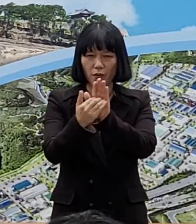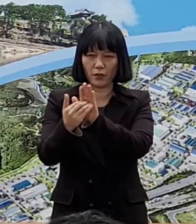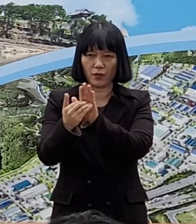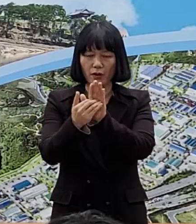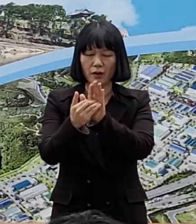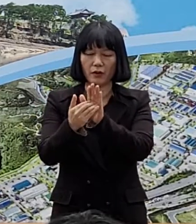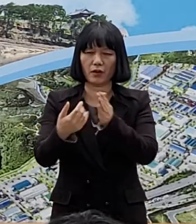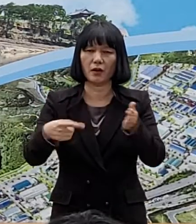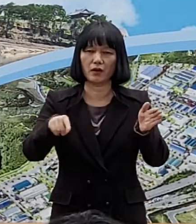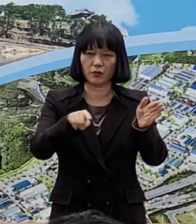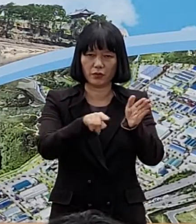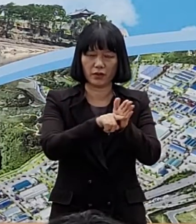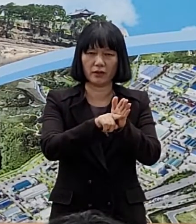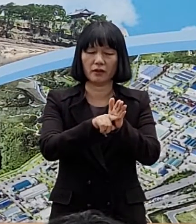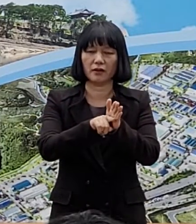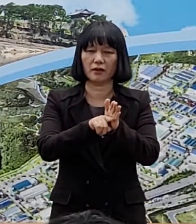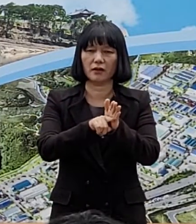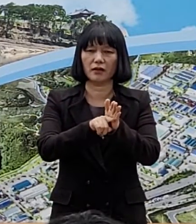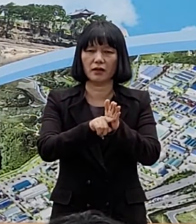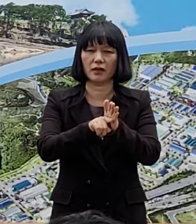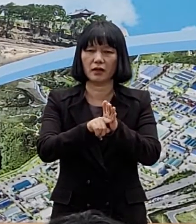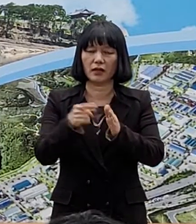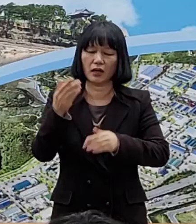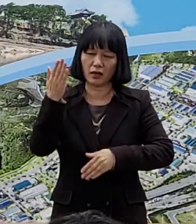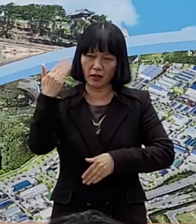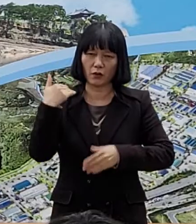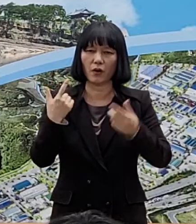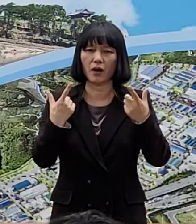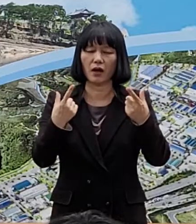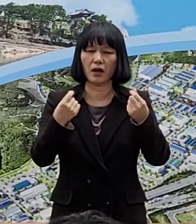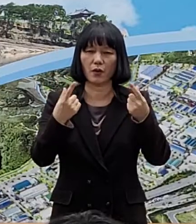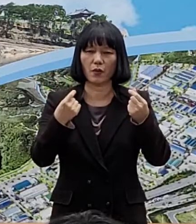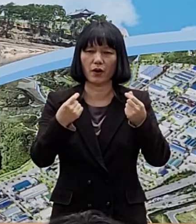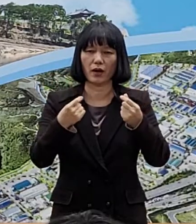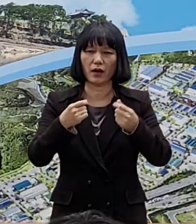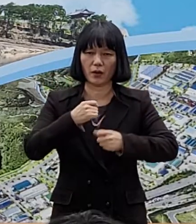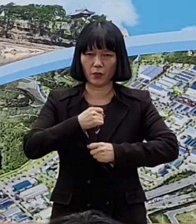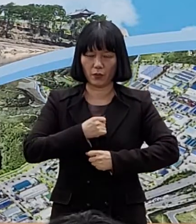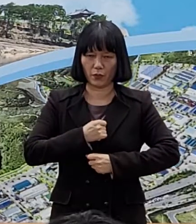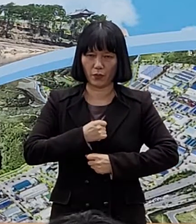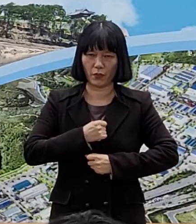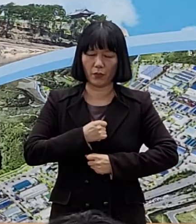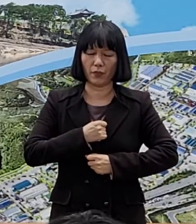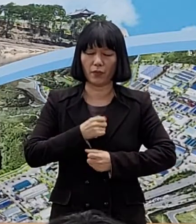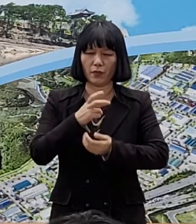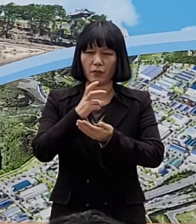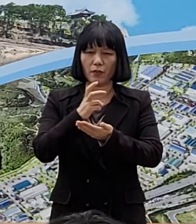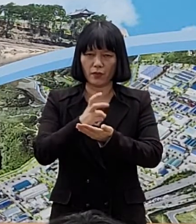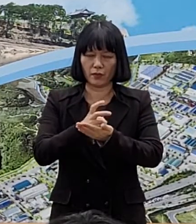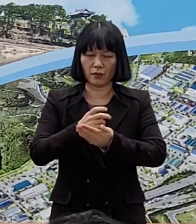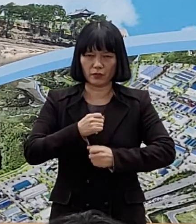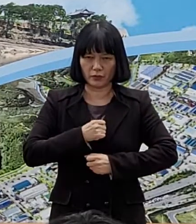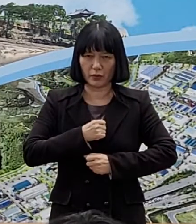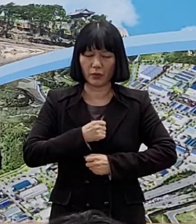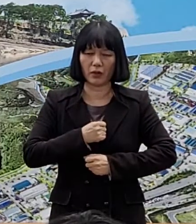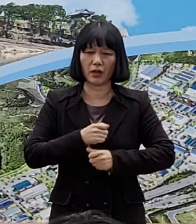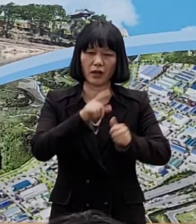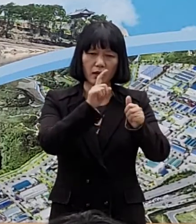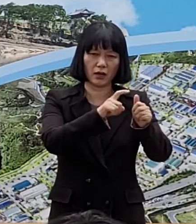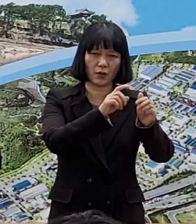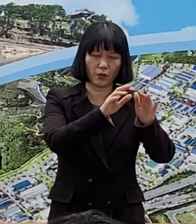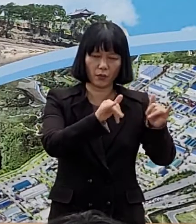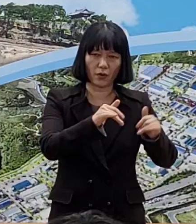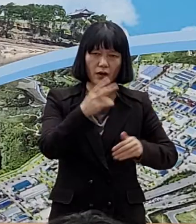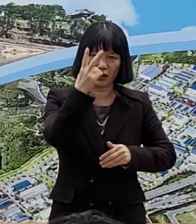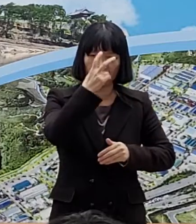차단하기 위하여 종전과 같이 방역수칙을 철저히 준수하여 주시고 확진자의